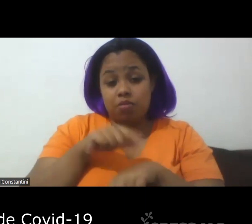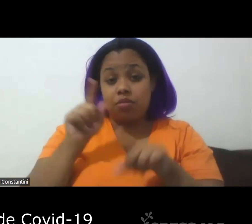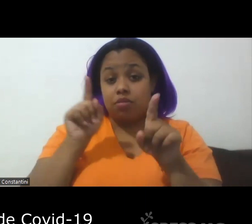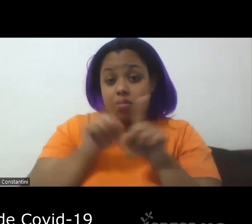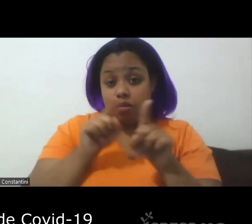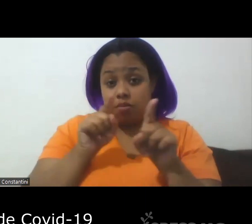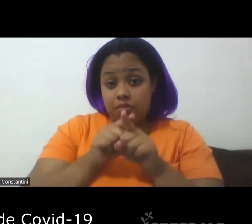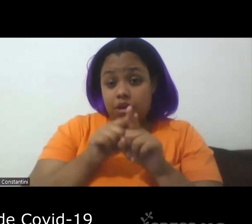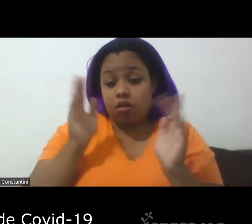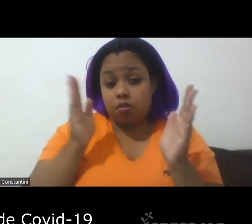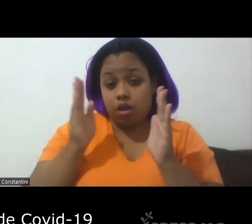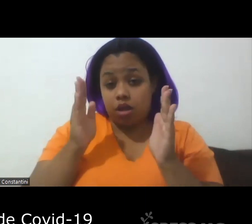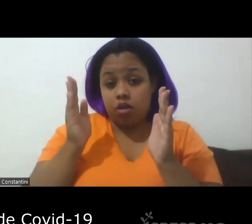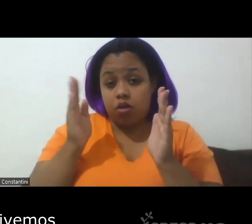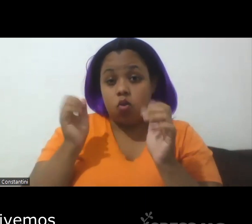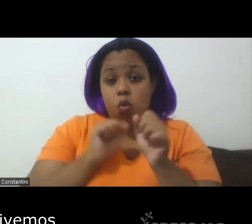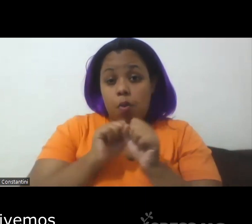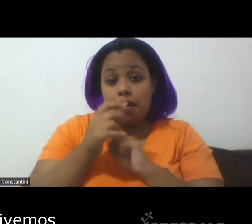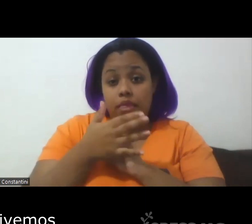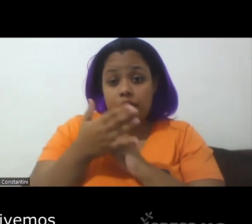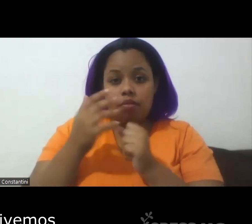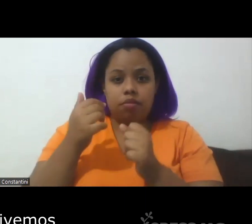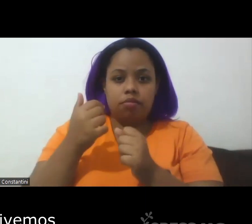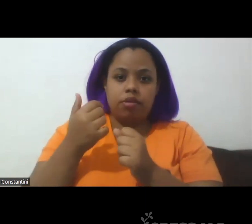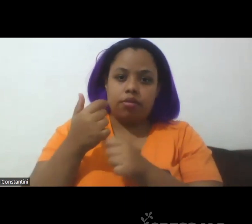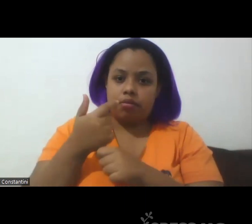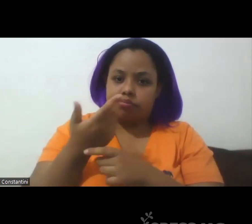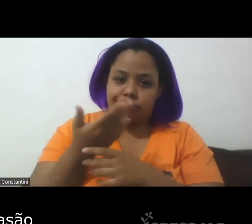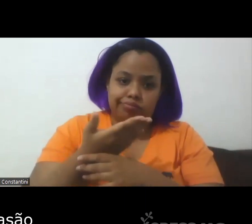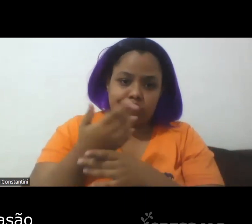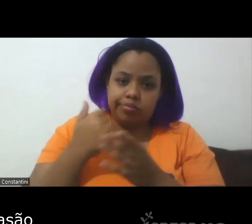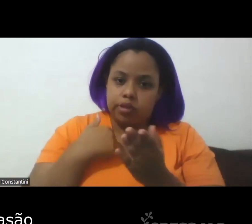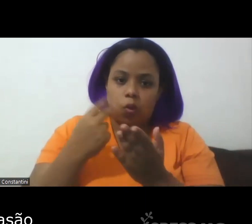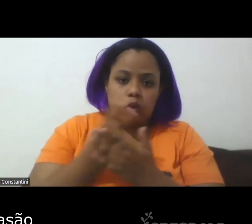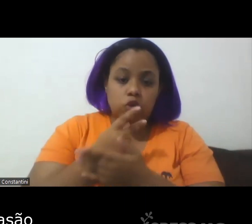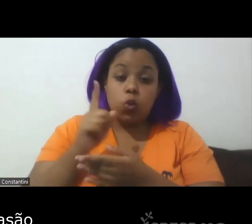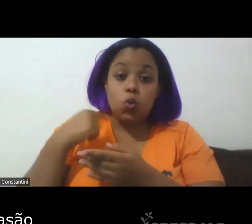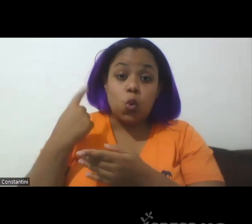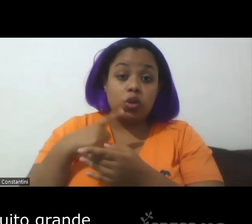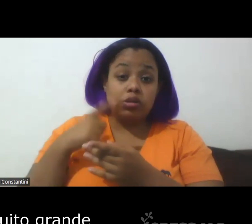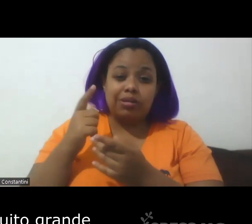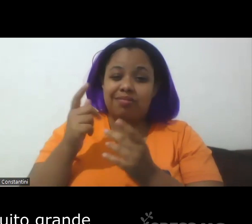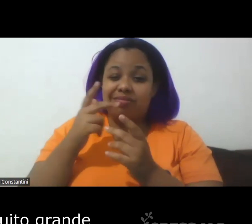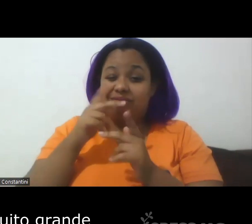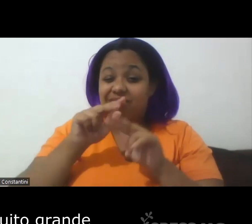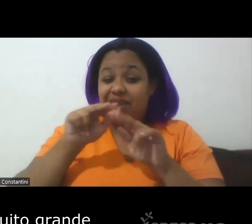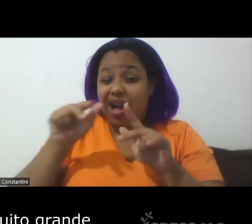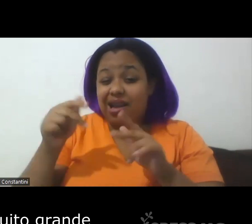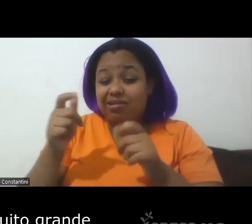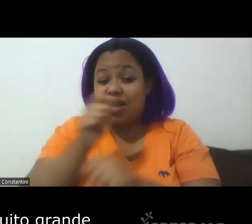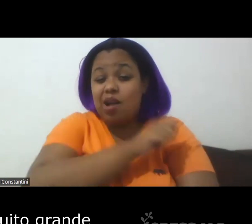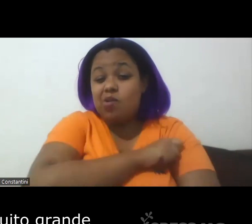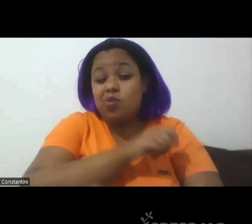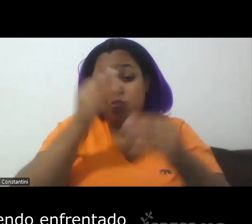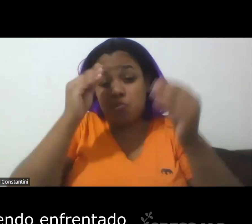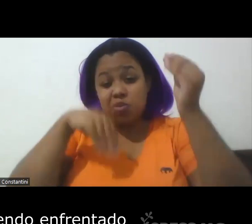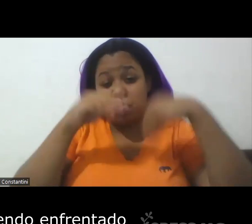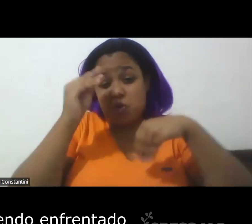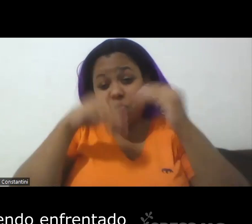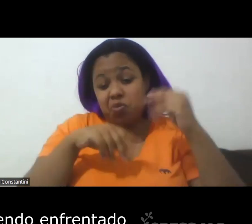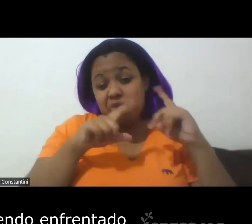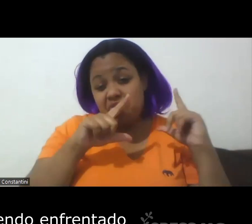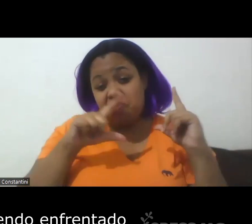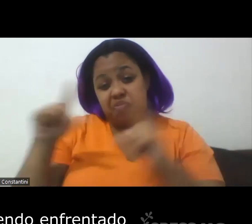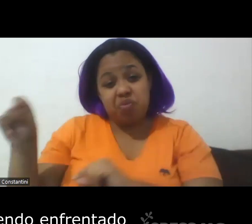pandemia de COVID-19, então, nós tivemos uma evasão, um absenteísmo muito grande que